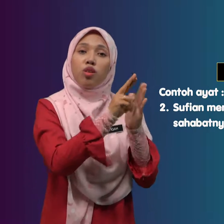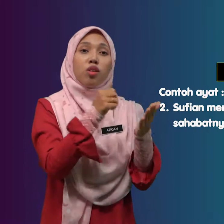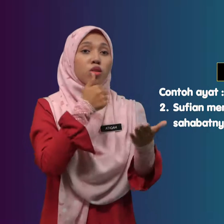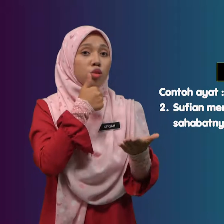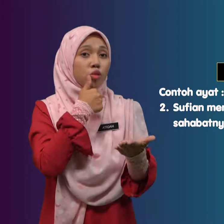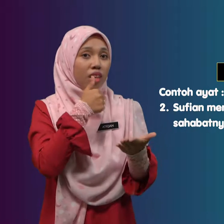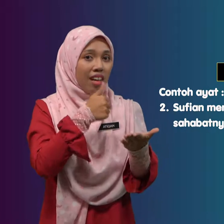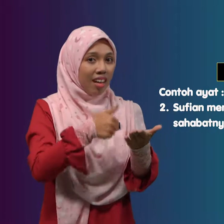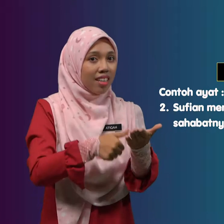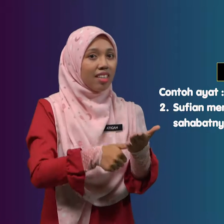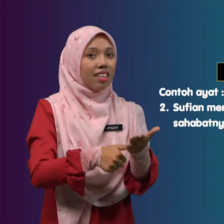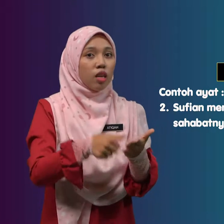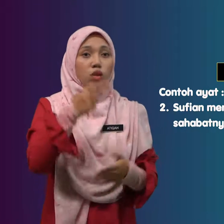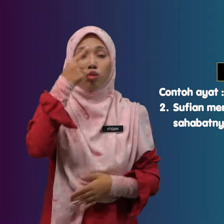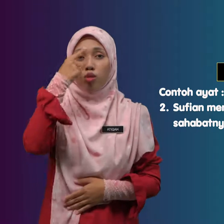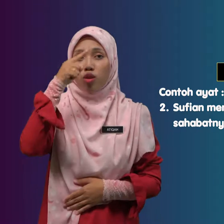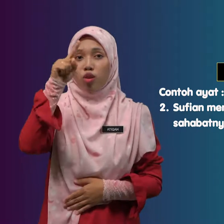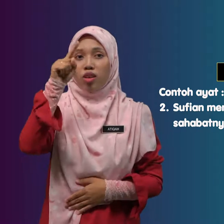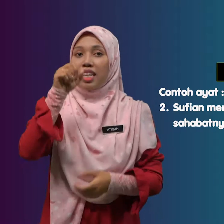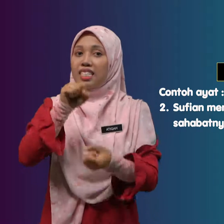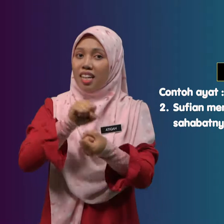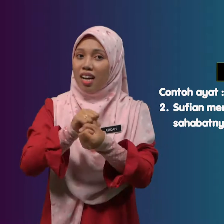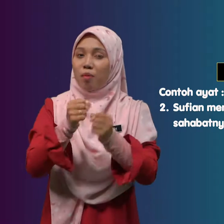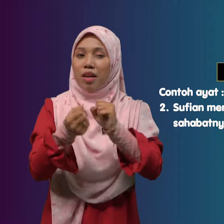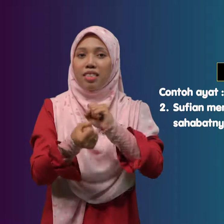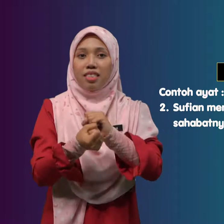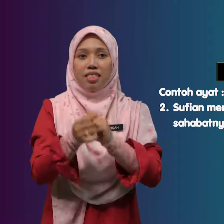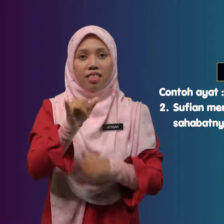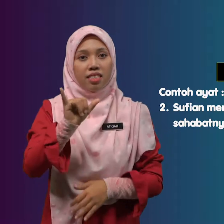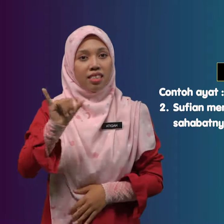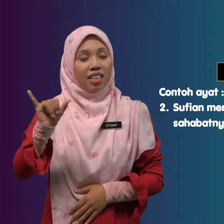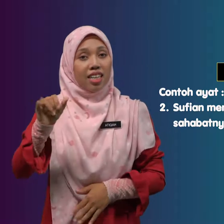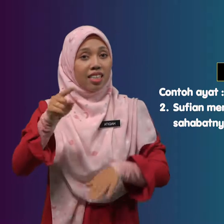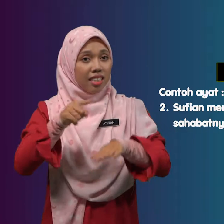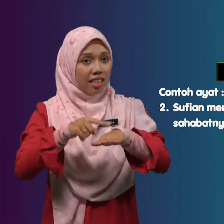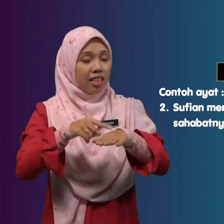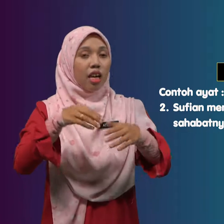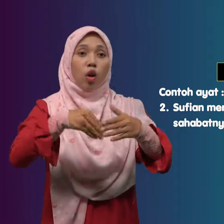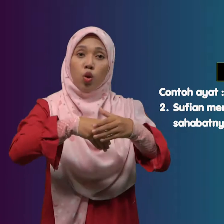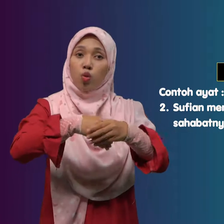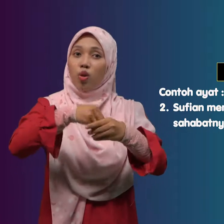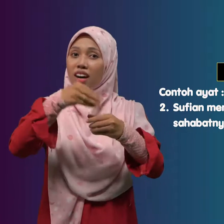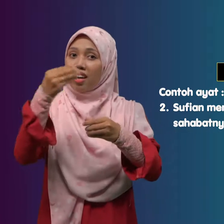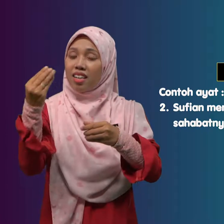Surat Untuk Sahabatnya Di Luar